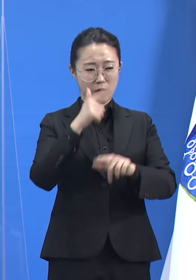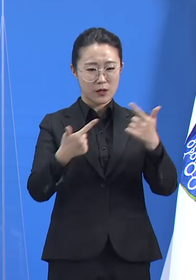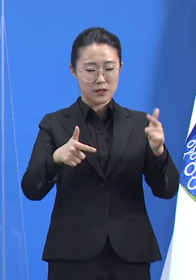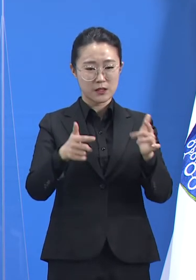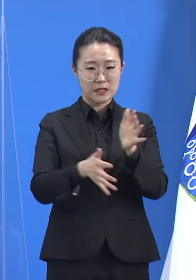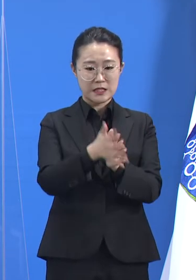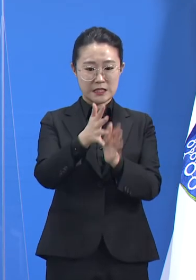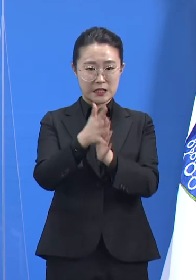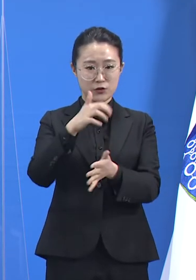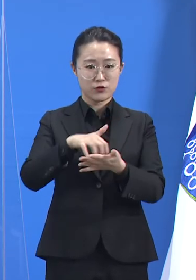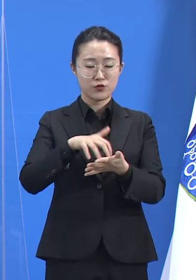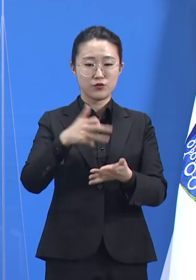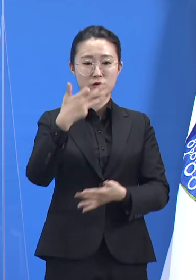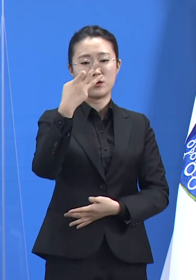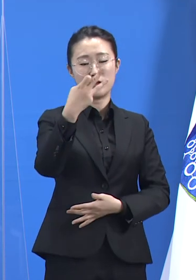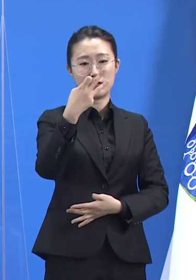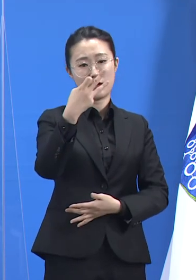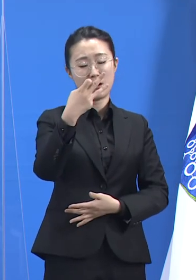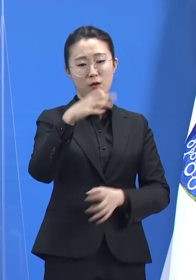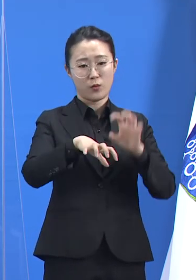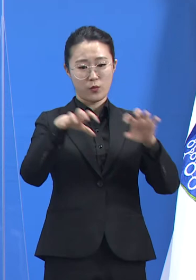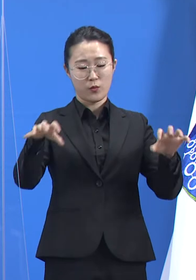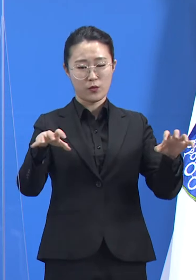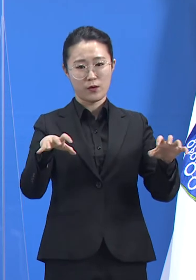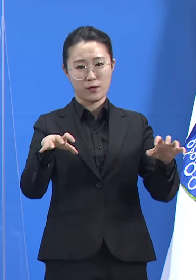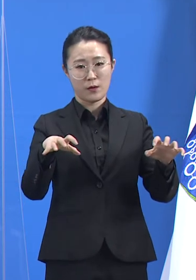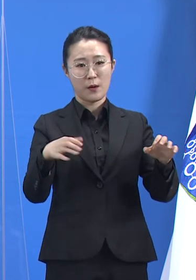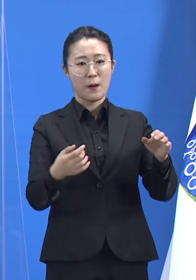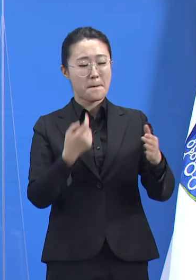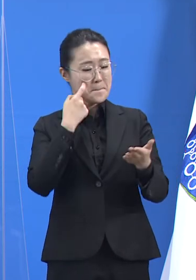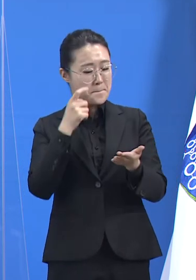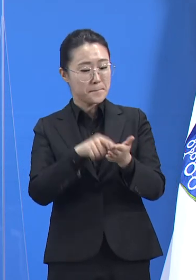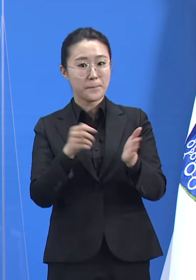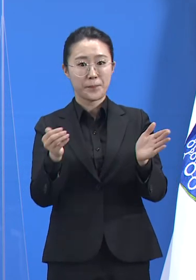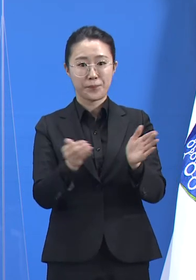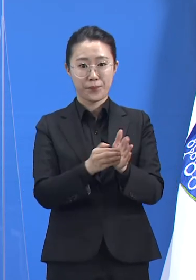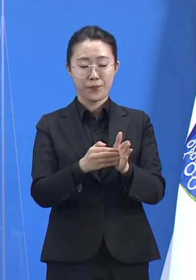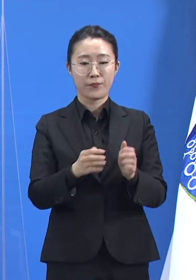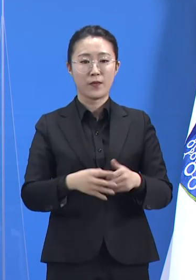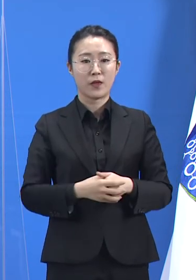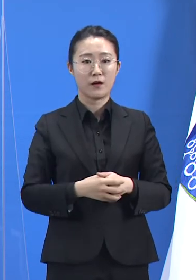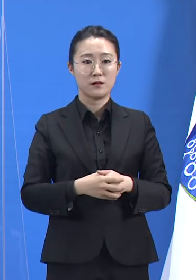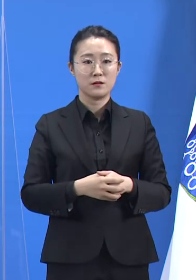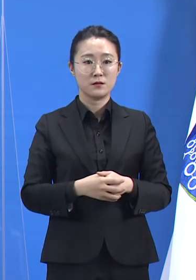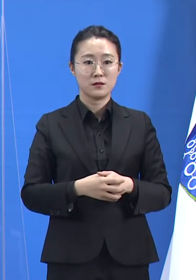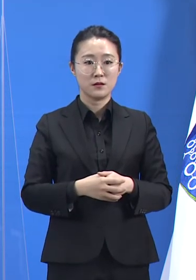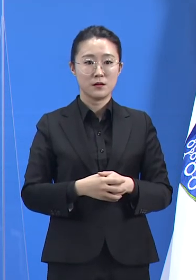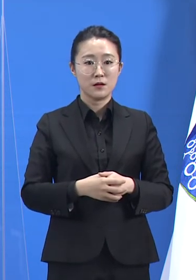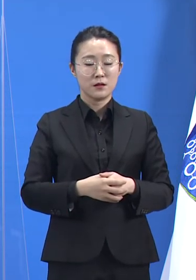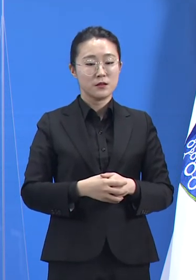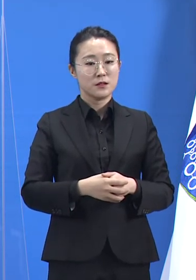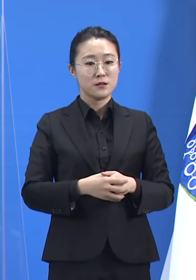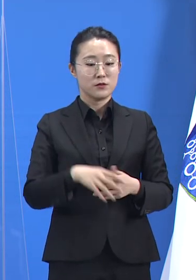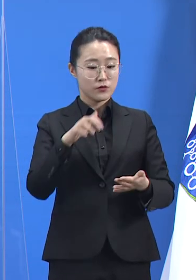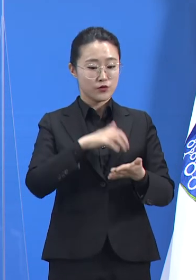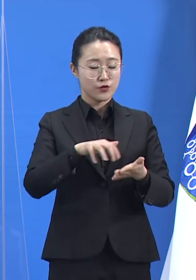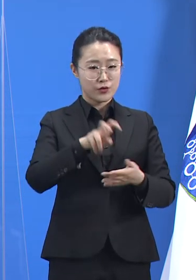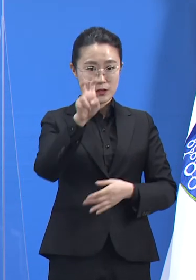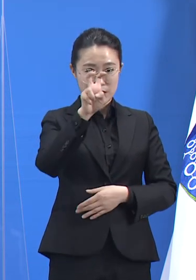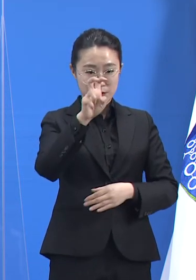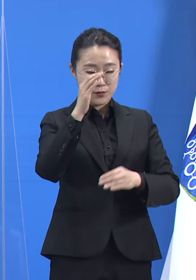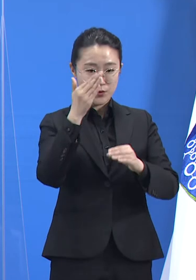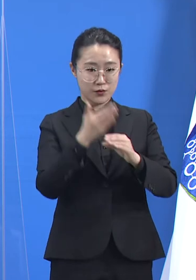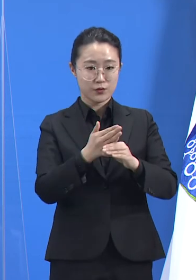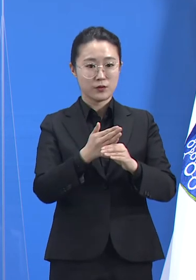유행이 보고되었습니다. 20개 중 19개의 집단 감염 클러스터에서 외국인 노동자가